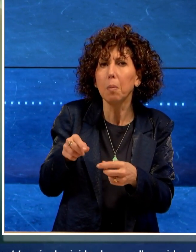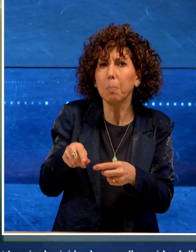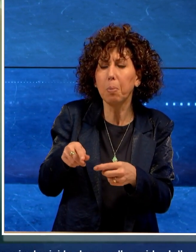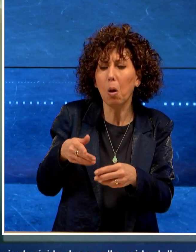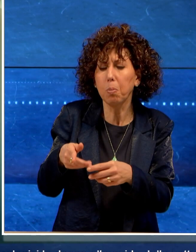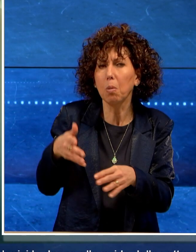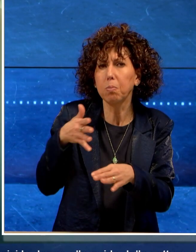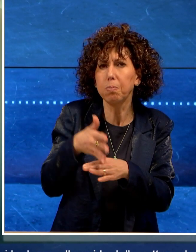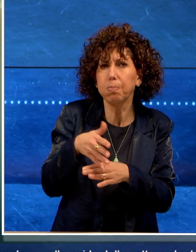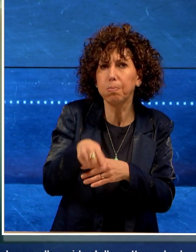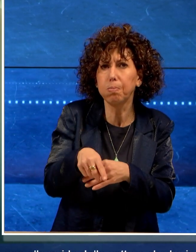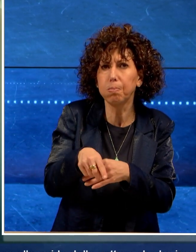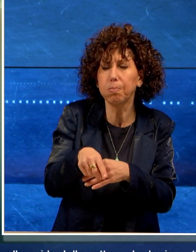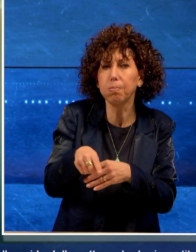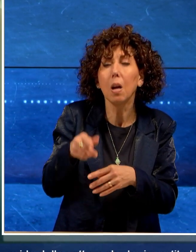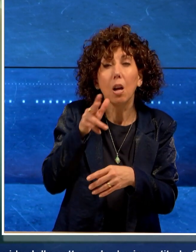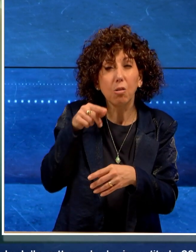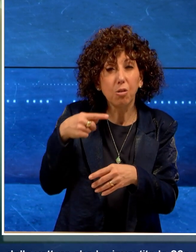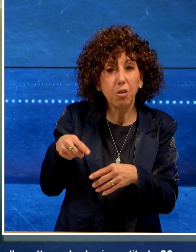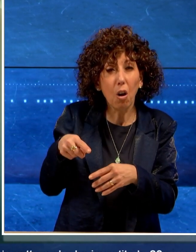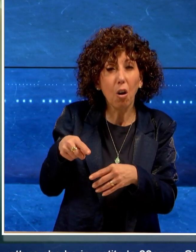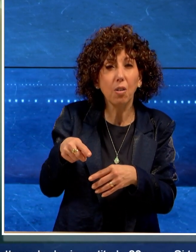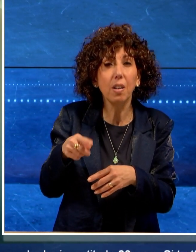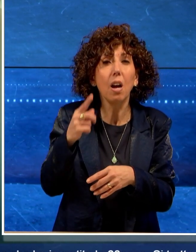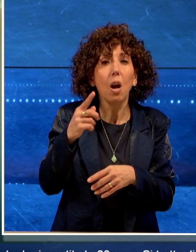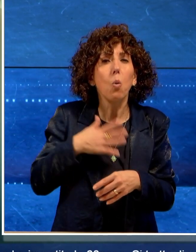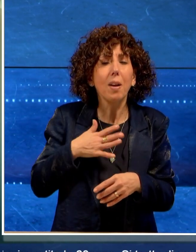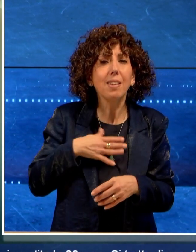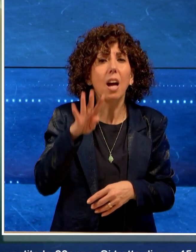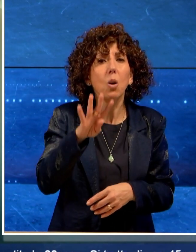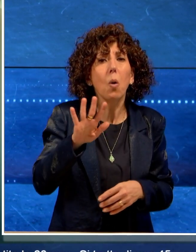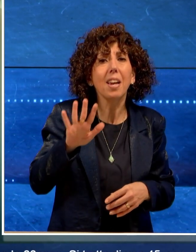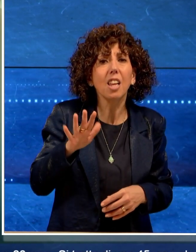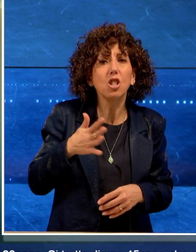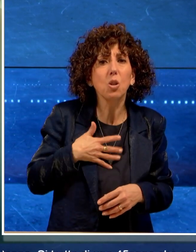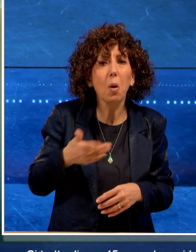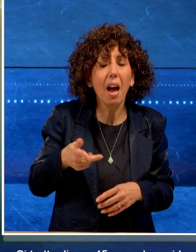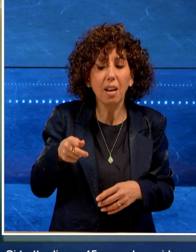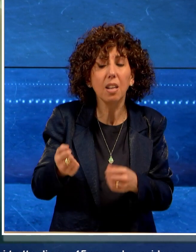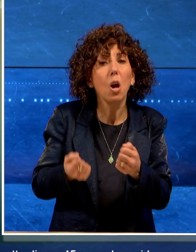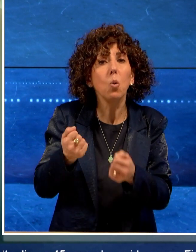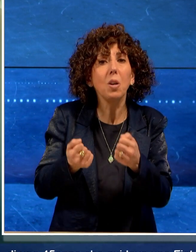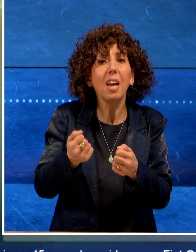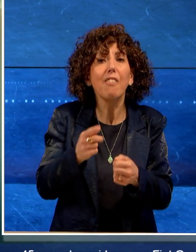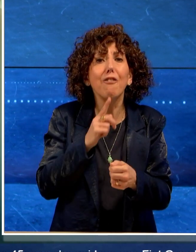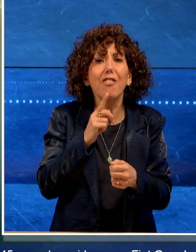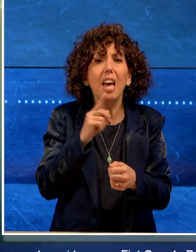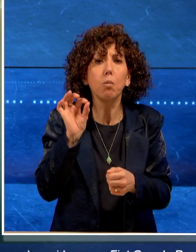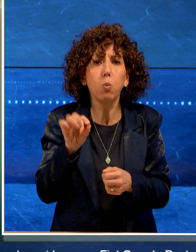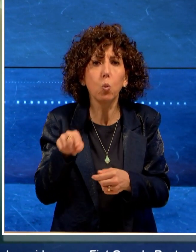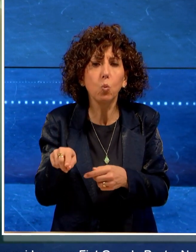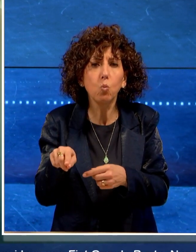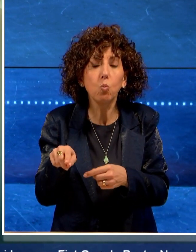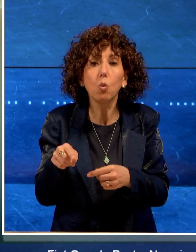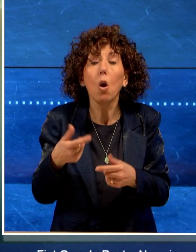sessantenne. Si tratta di una quarantacinquenne che guidava una Fiat Punto.